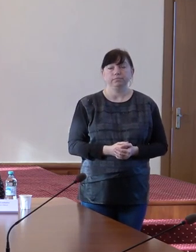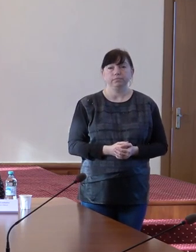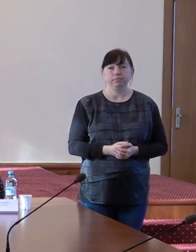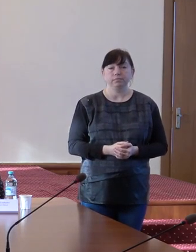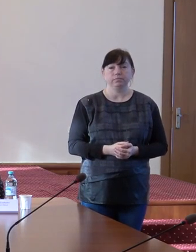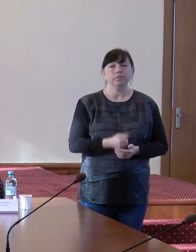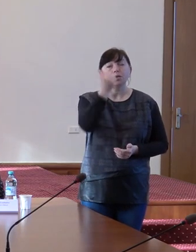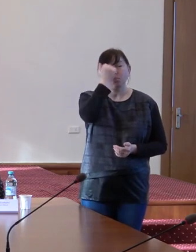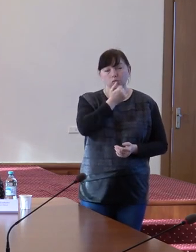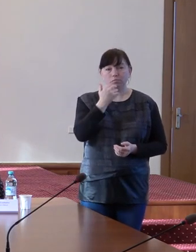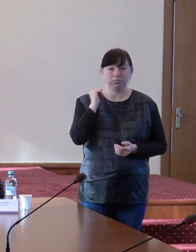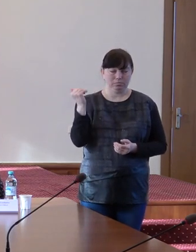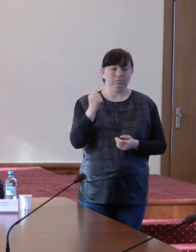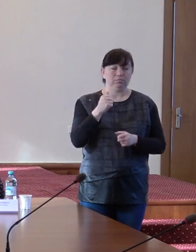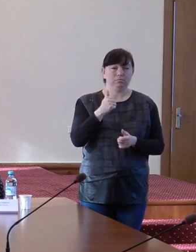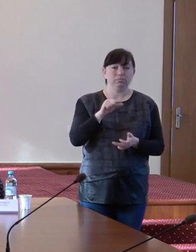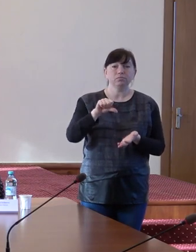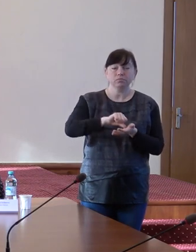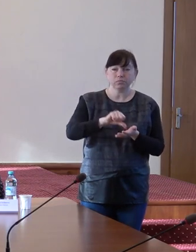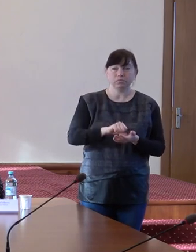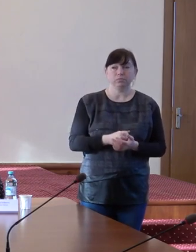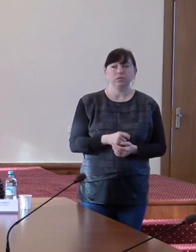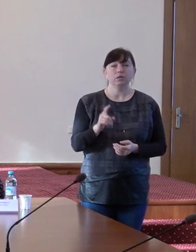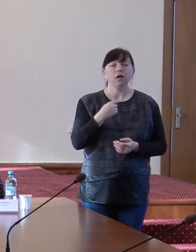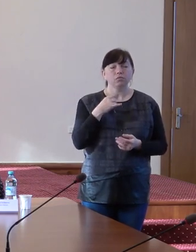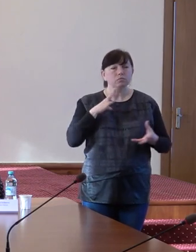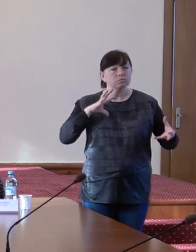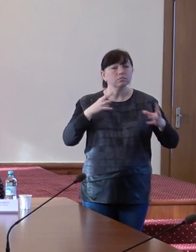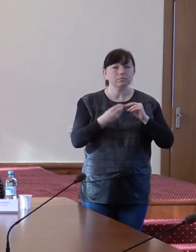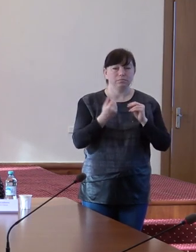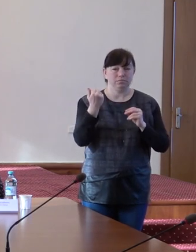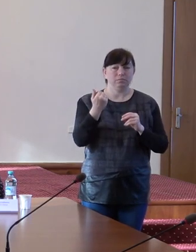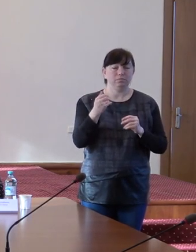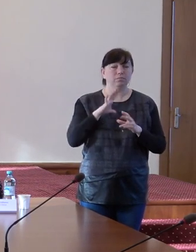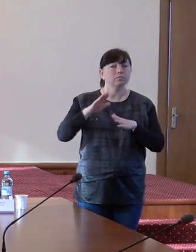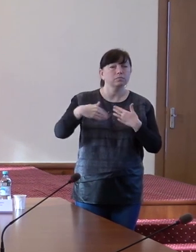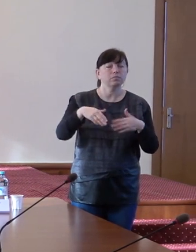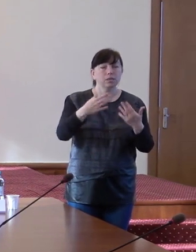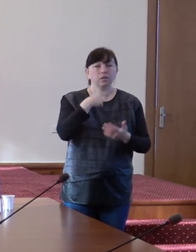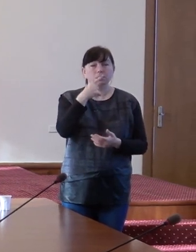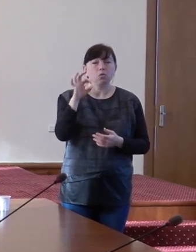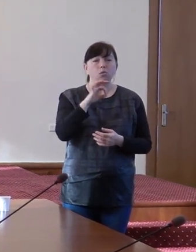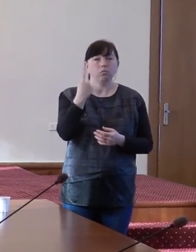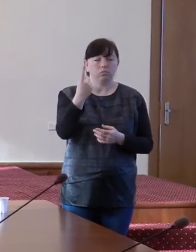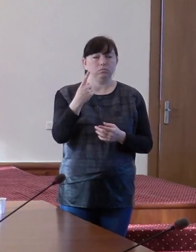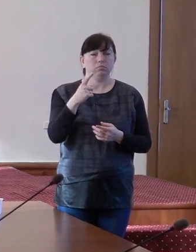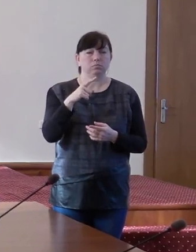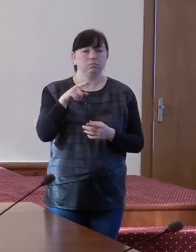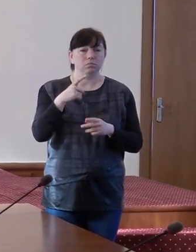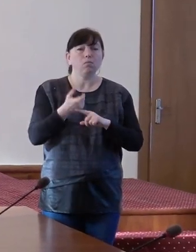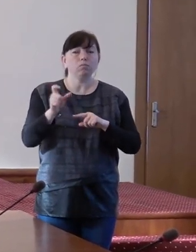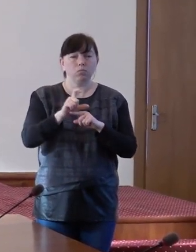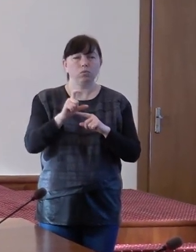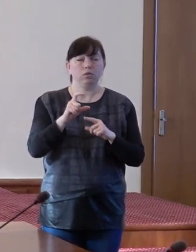Domnule Perciun, vă mulțumesc mult! Ca să fac un sumar la intervențiile propuse, se refer la un cadru instituțional mult mai